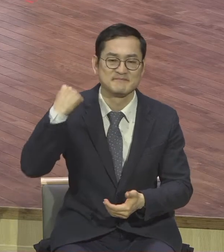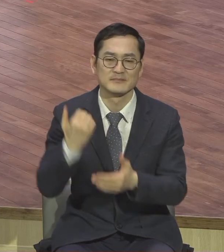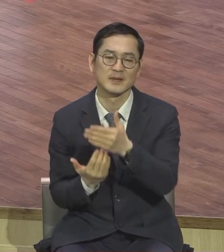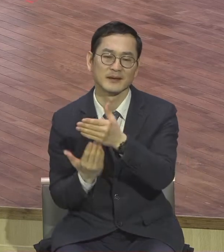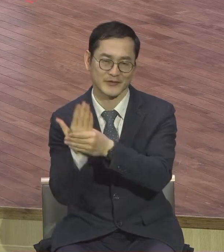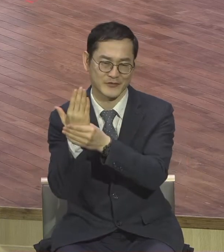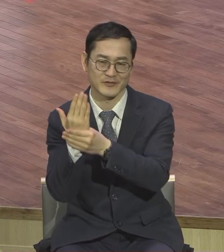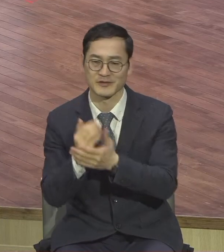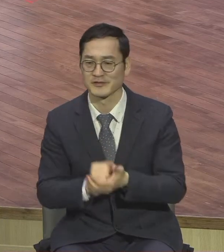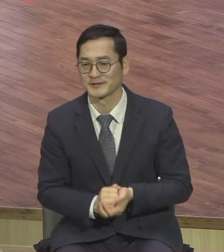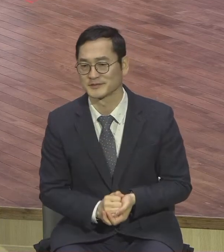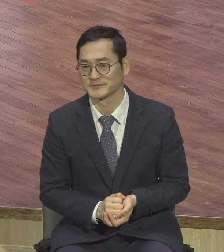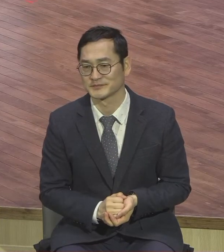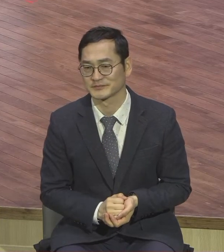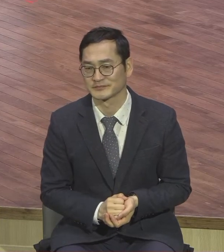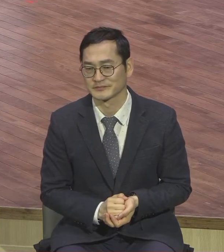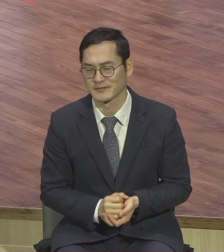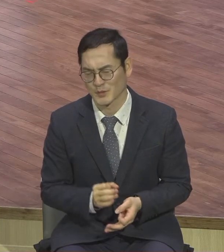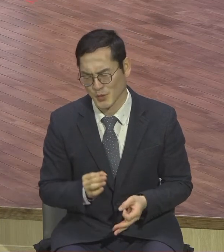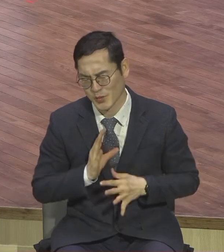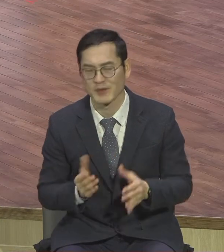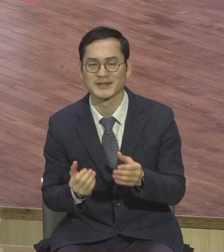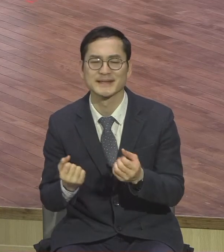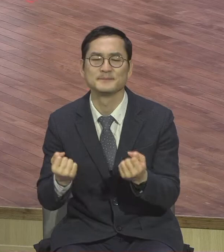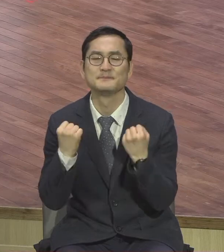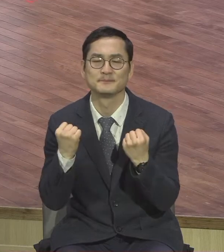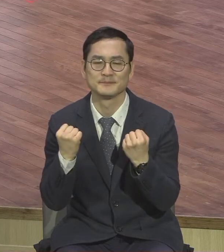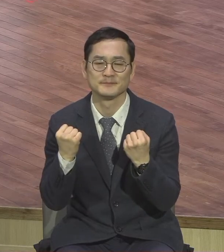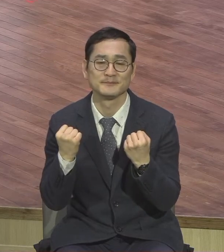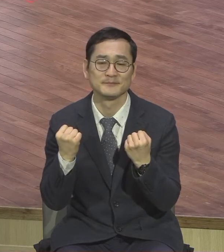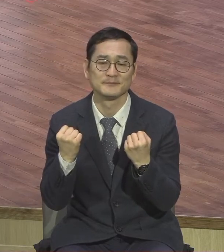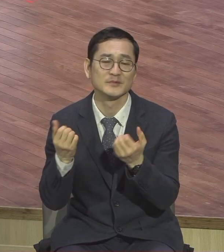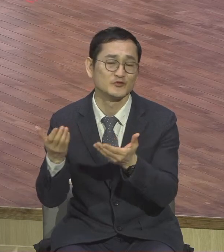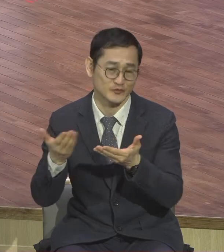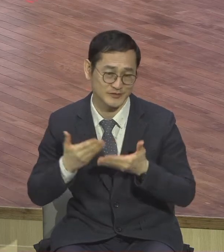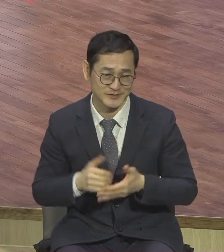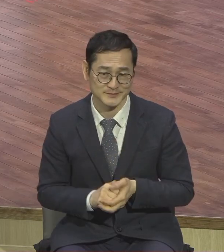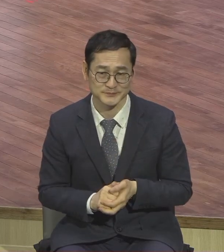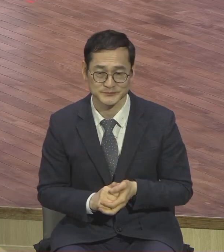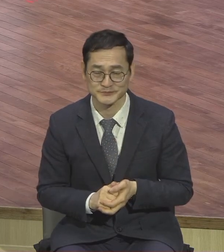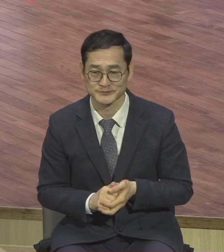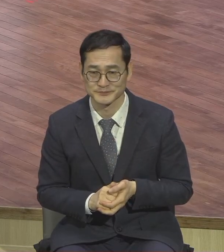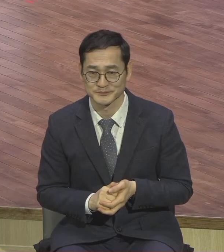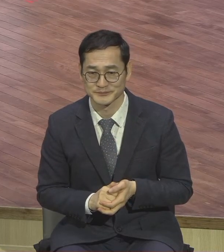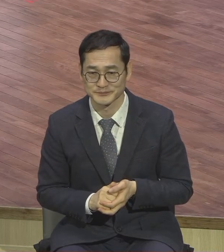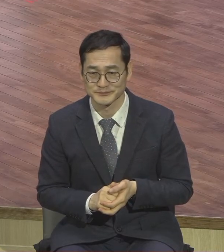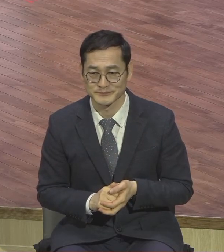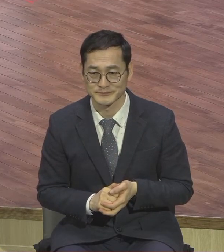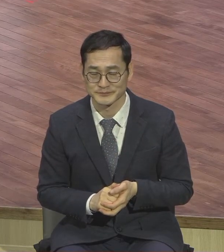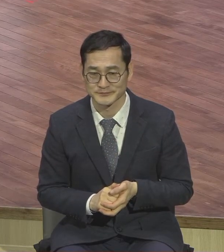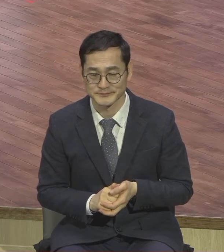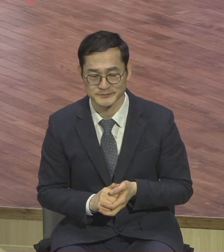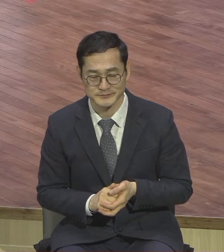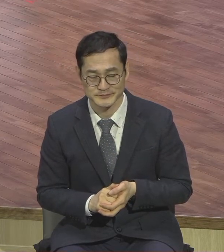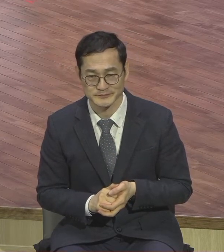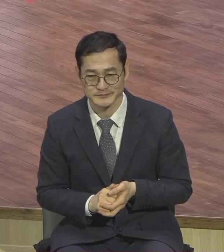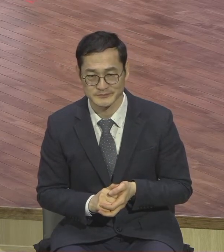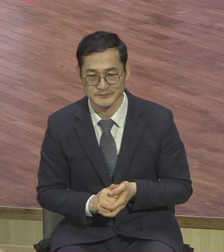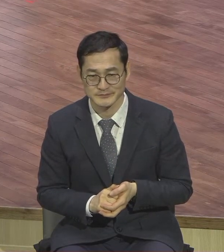오늘 본문 말씀을 통해서 이런 용서의 힘이 무엇인지 사실적으로 발견하고 치유와 회복에